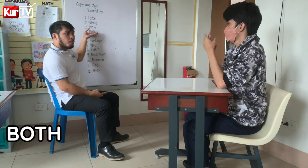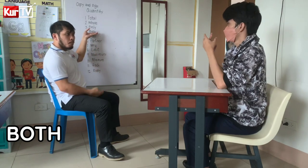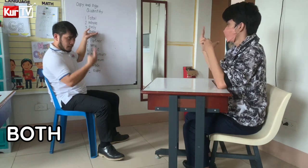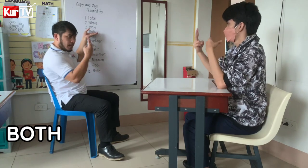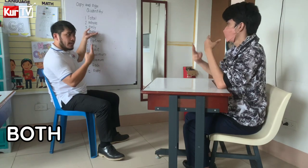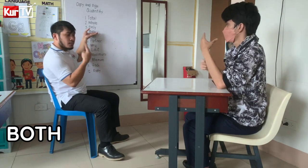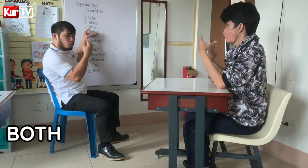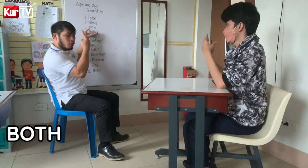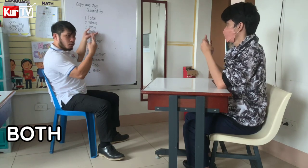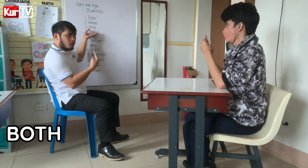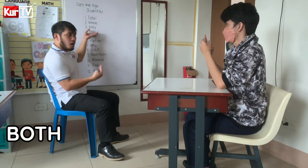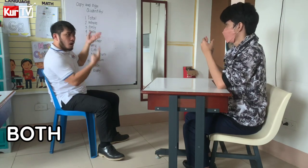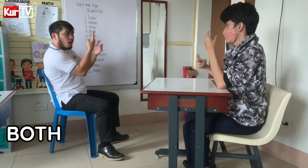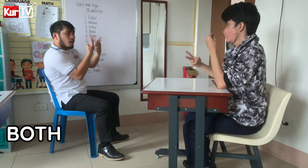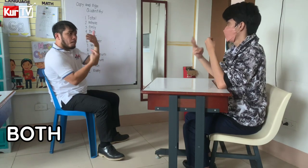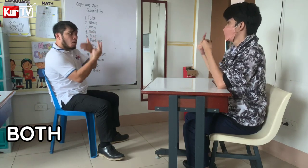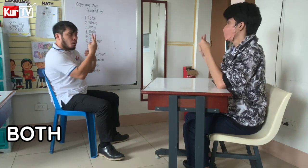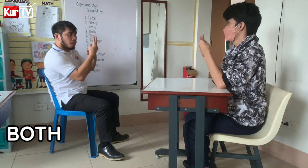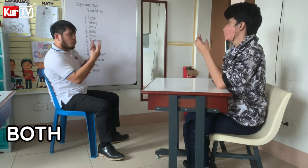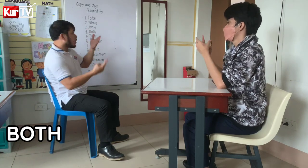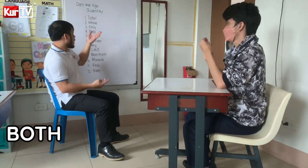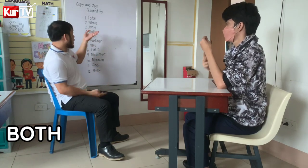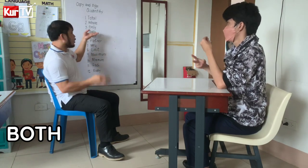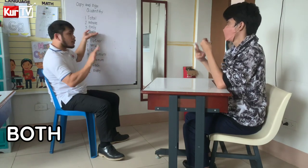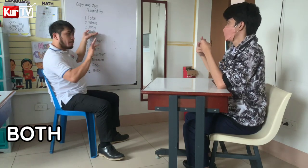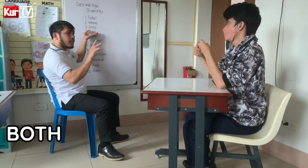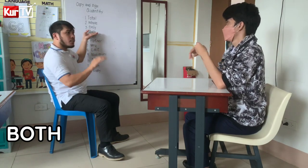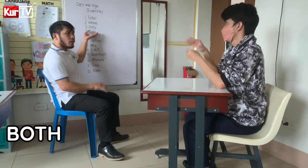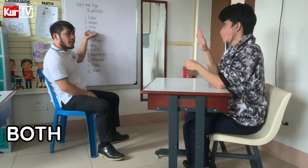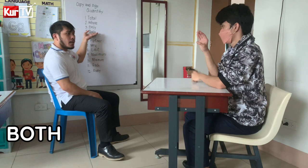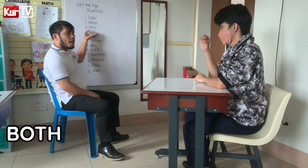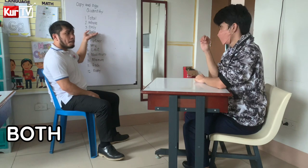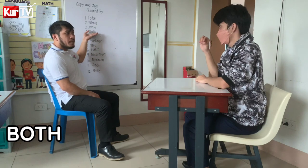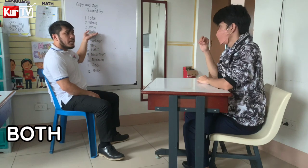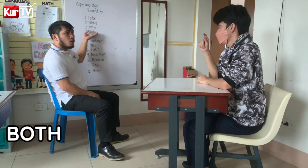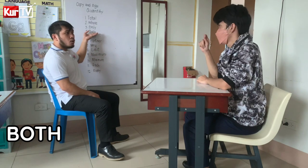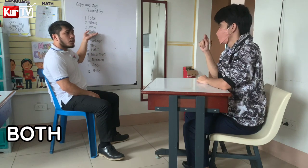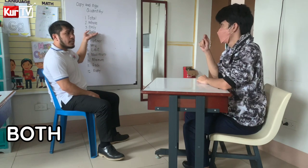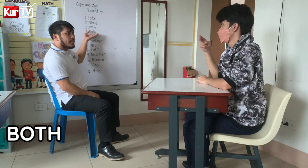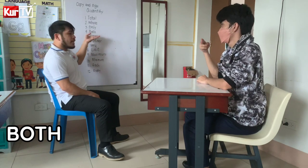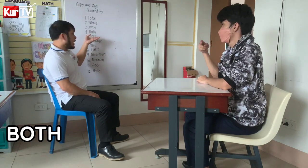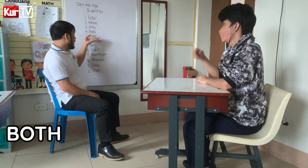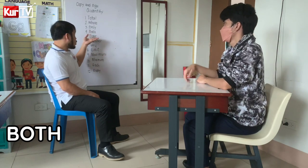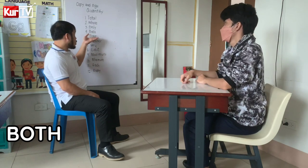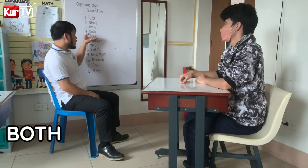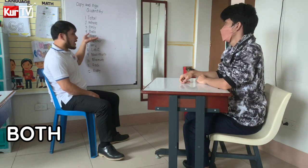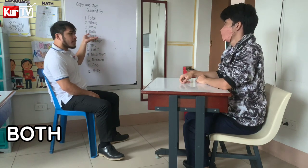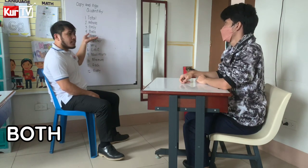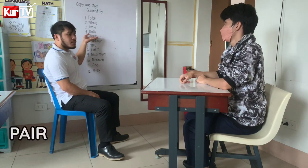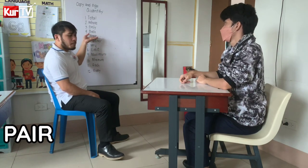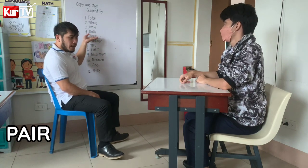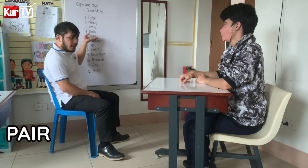Yeah. No, no. Both. Okay. You spell the word. T-O-T-H. Next is pair.